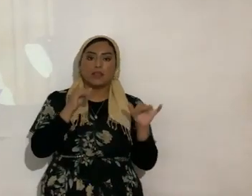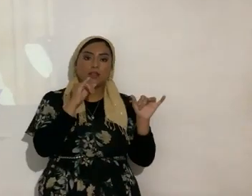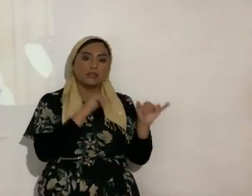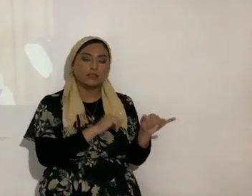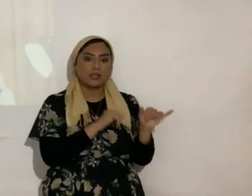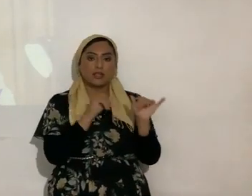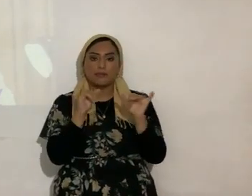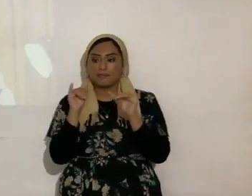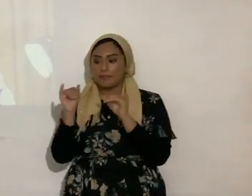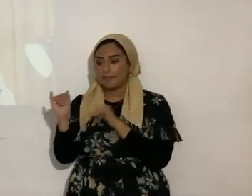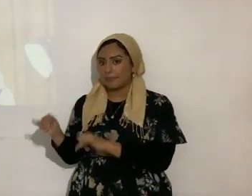de situación